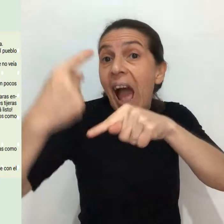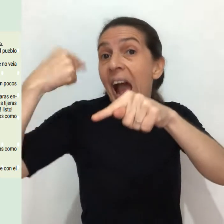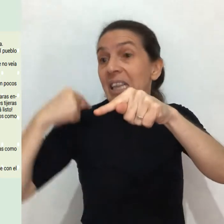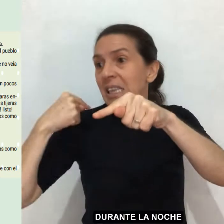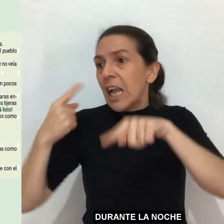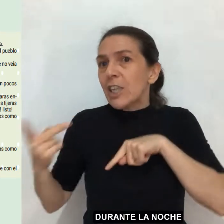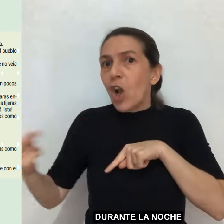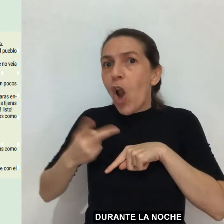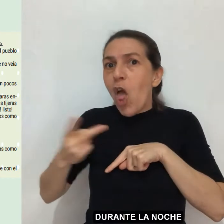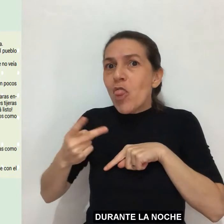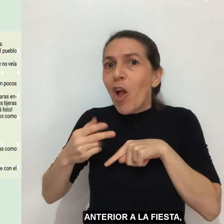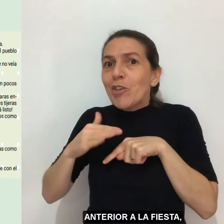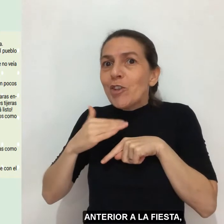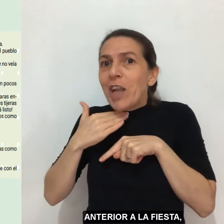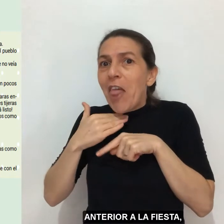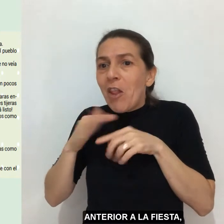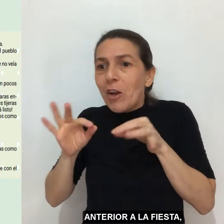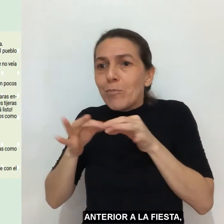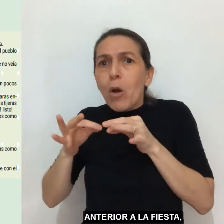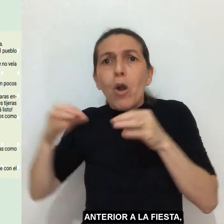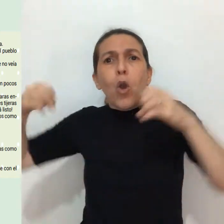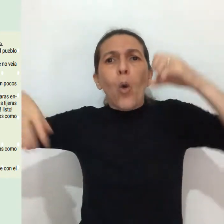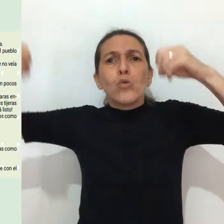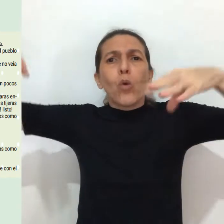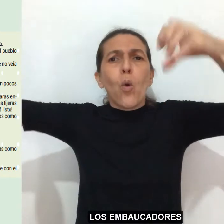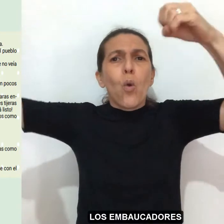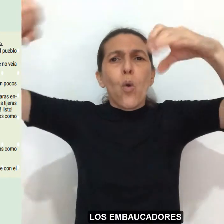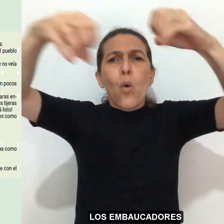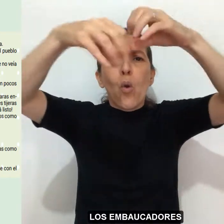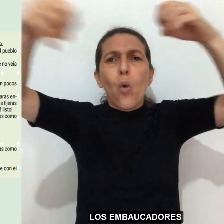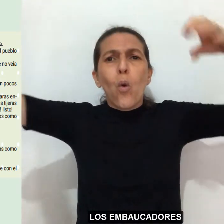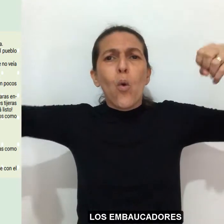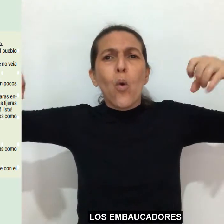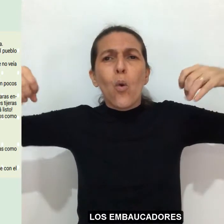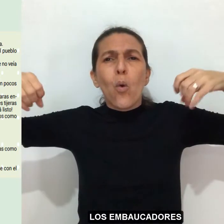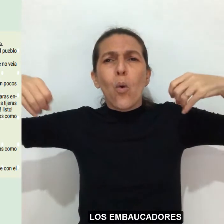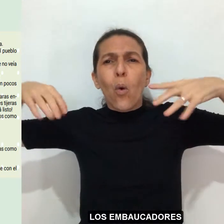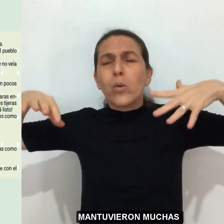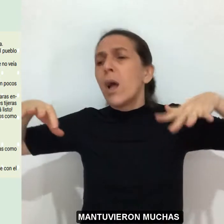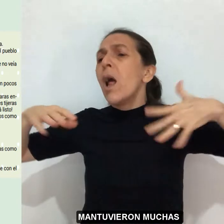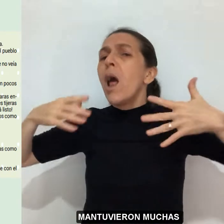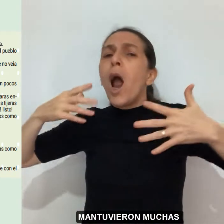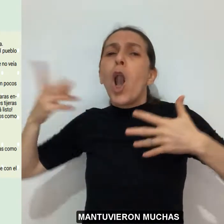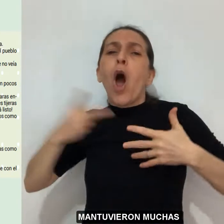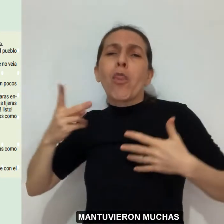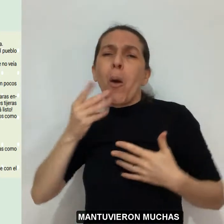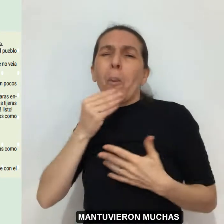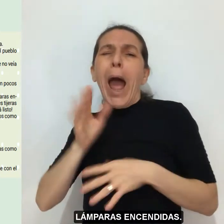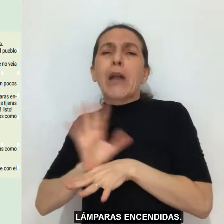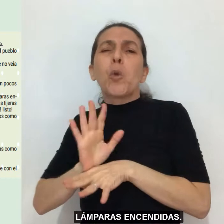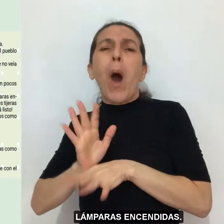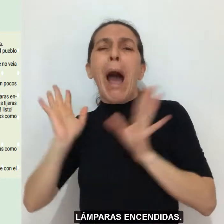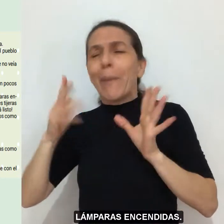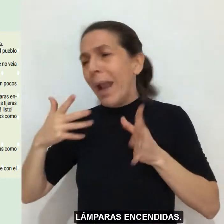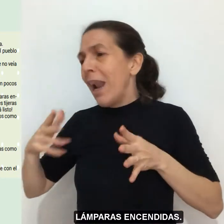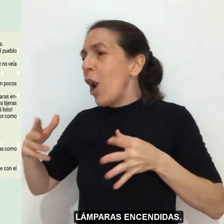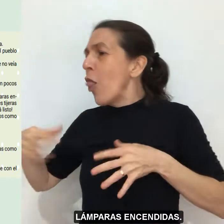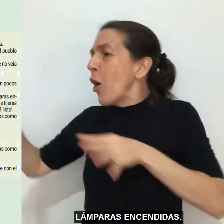Durante la noche anterior a la fiesta, los embaucadores mantuvieron muchas lámparas encendidas.